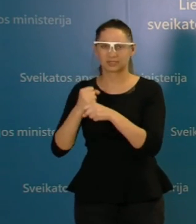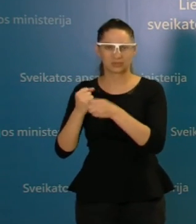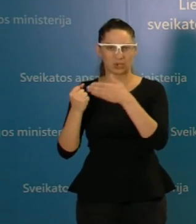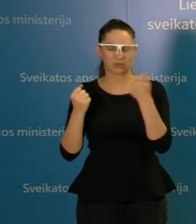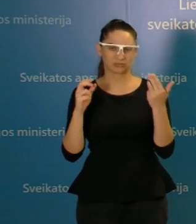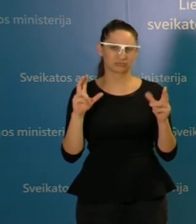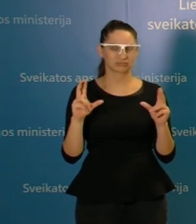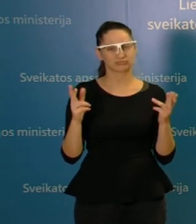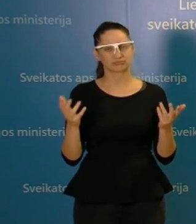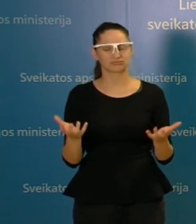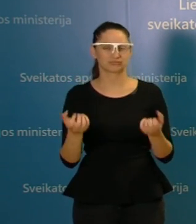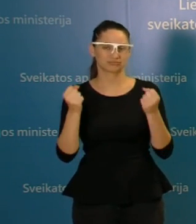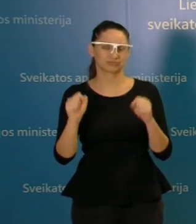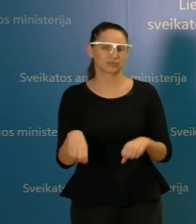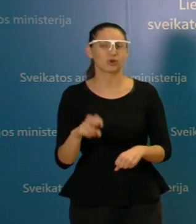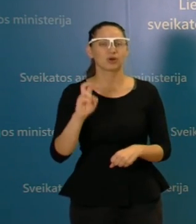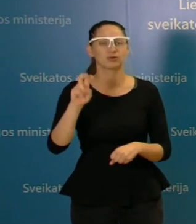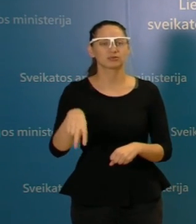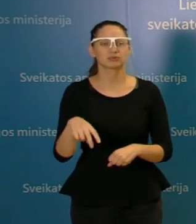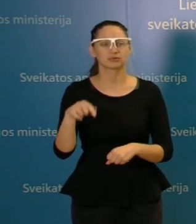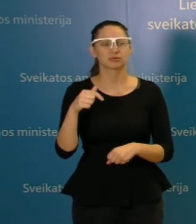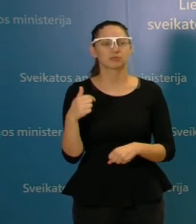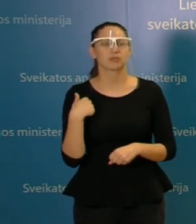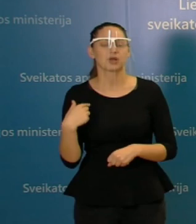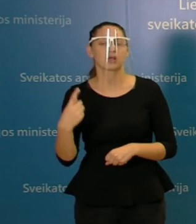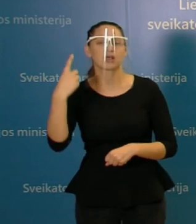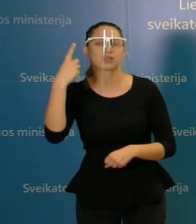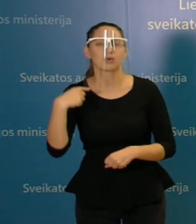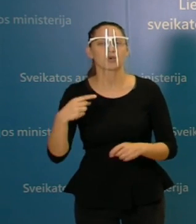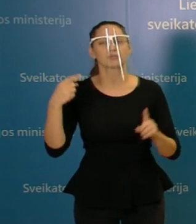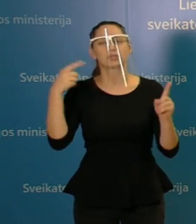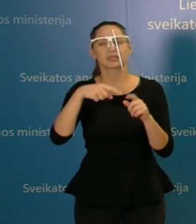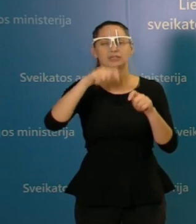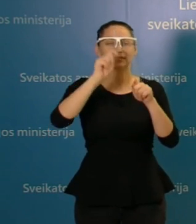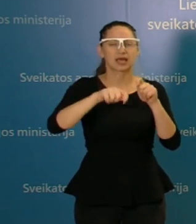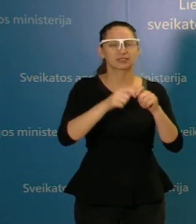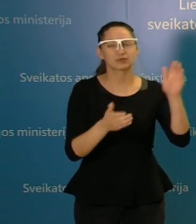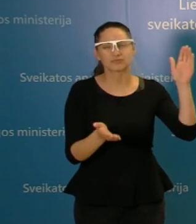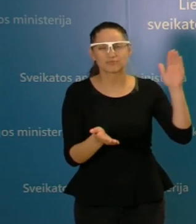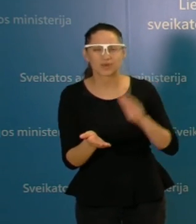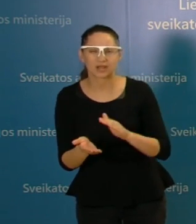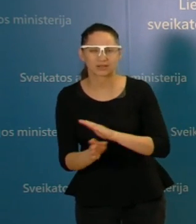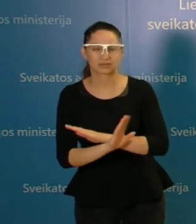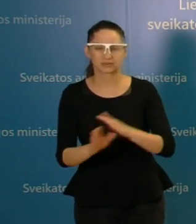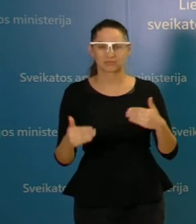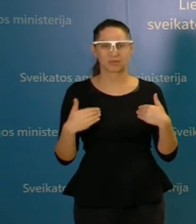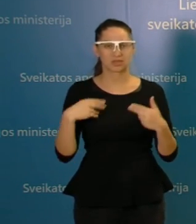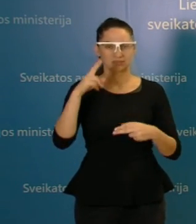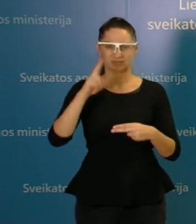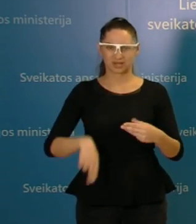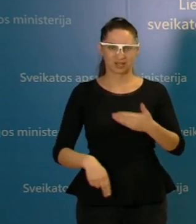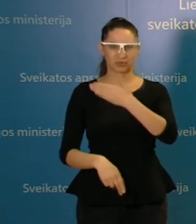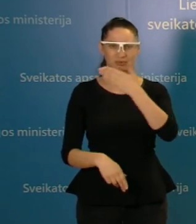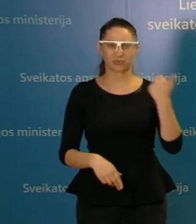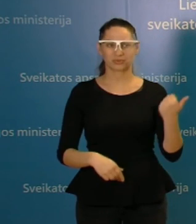sakiau, tikrai to nereikėtų sieti su noru kažkokiu skaičiu sumažinti. Ir jo labiau, kad kaip ir sakiau, tai tikrai ne mūsų sprendimai.